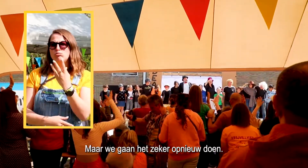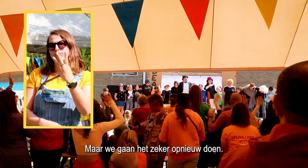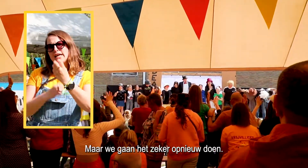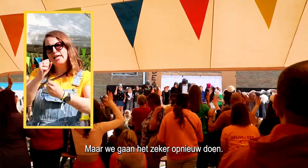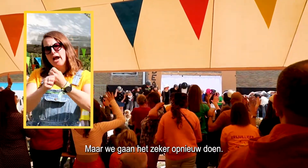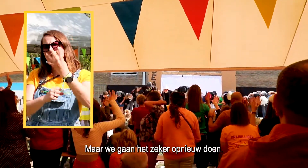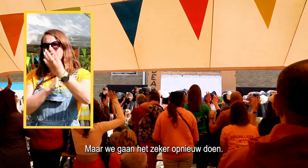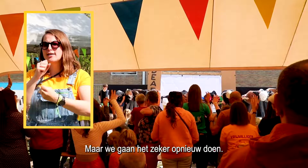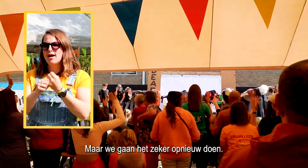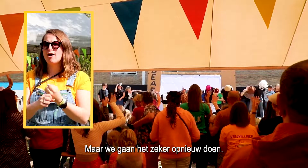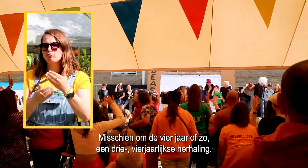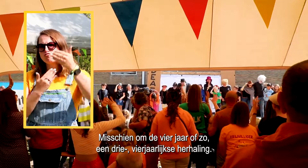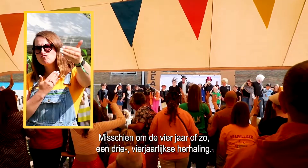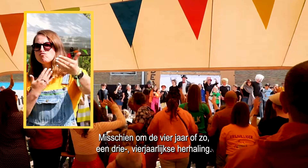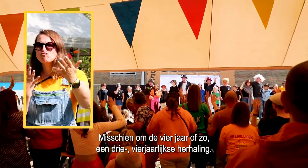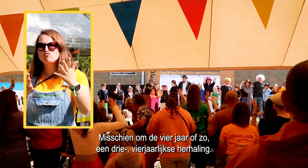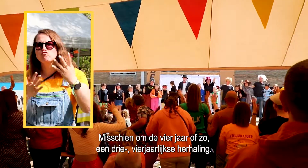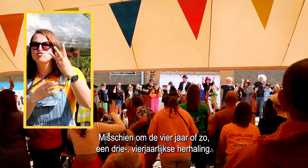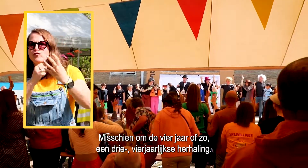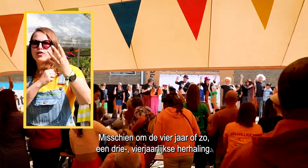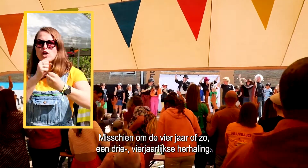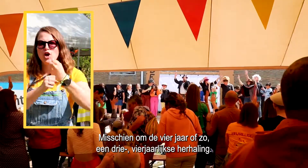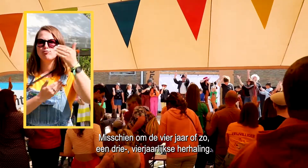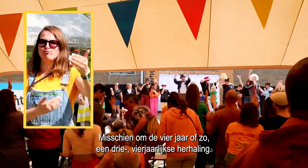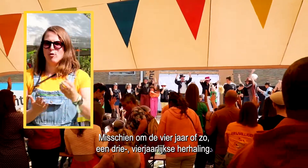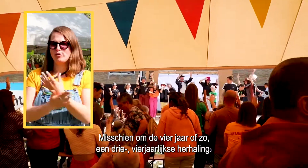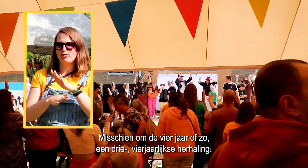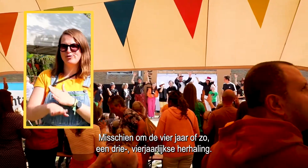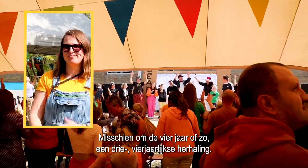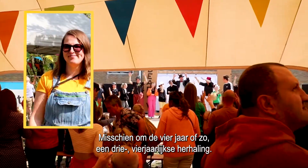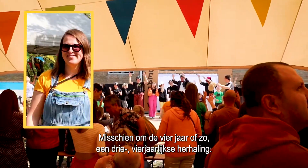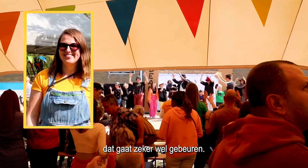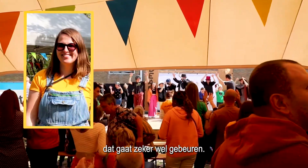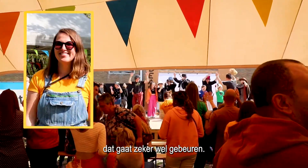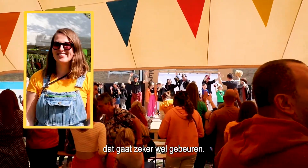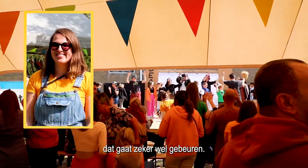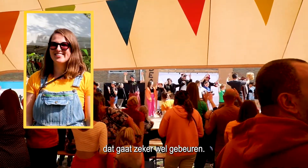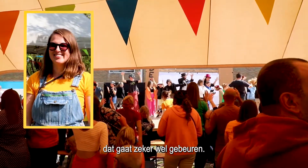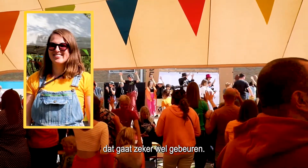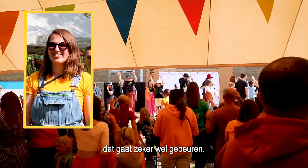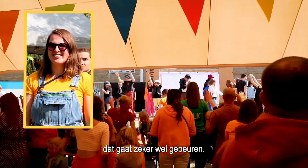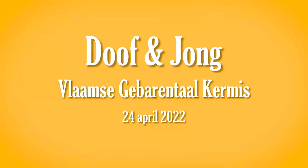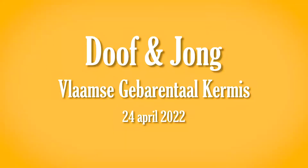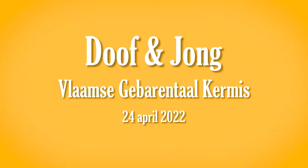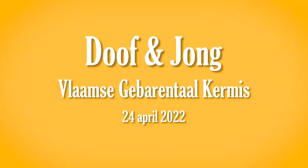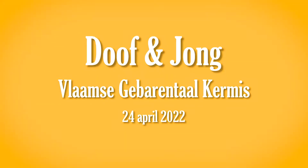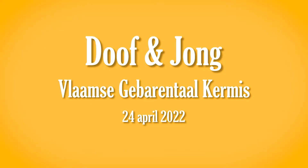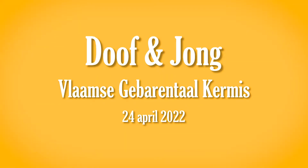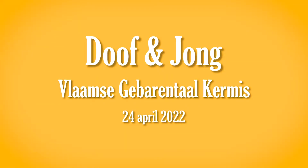Maar we gaan het zeker nog wel opnieuw doen. Misschien om de vier jaar of zo, drie, vierjaarlijkse herhaling. Dat gaat zeker wel gebeuren.